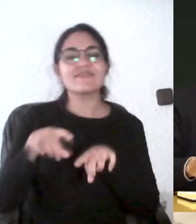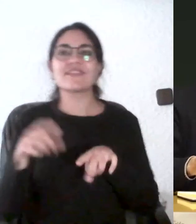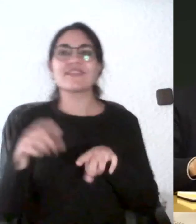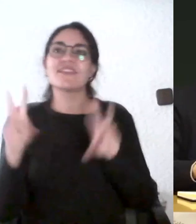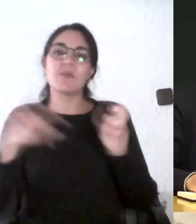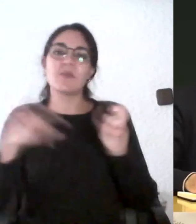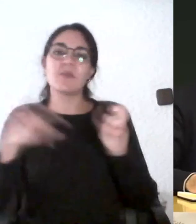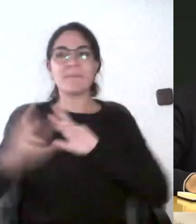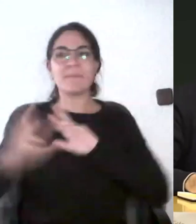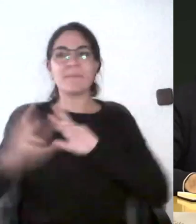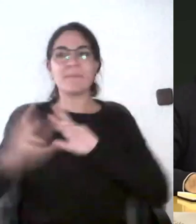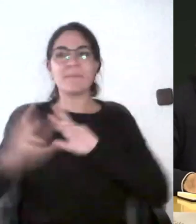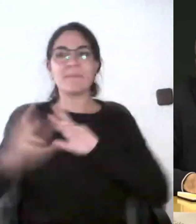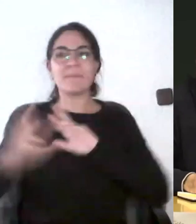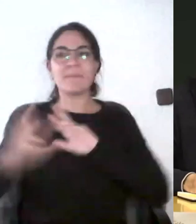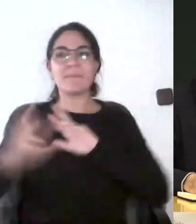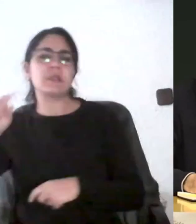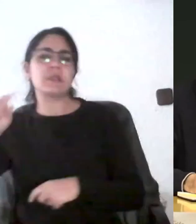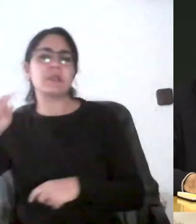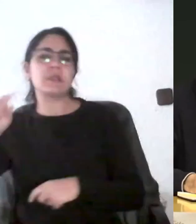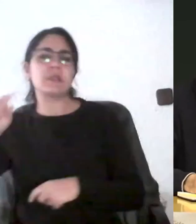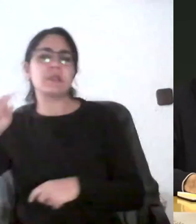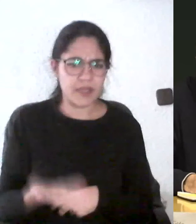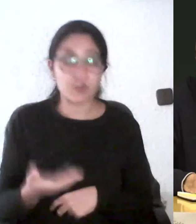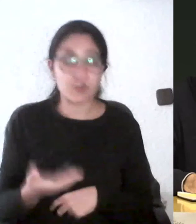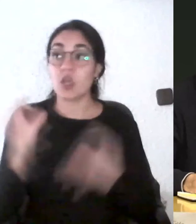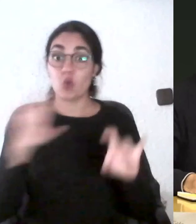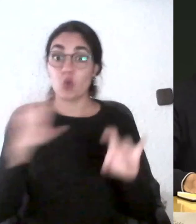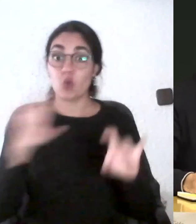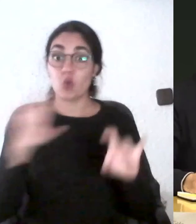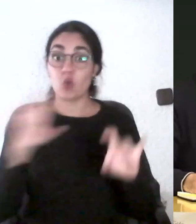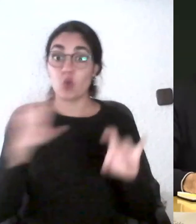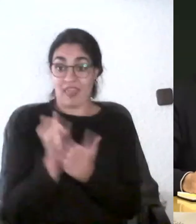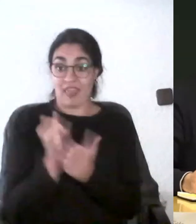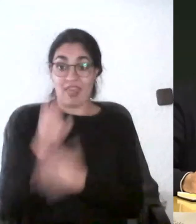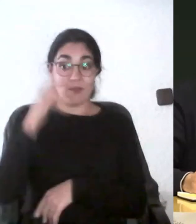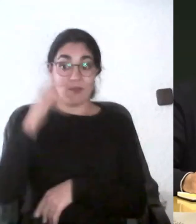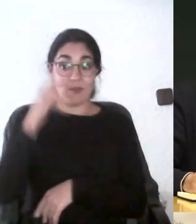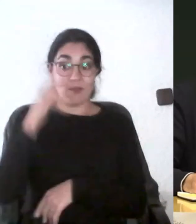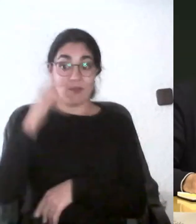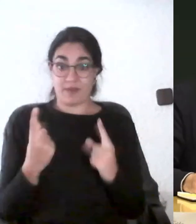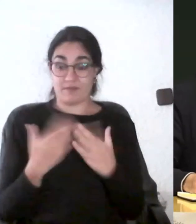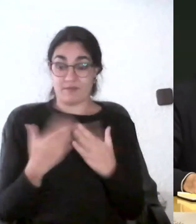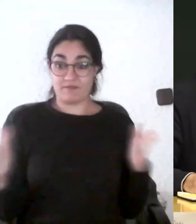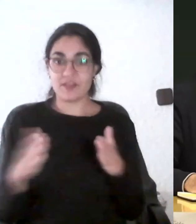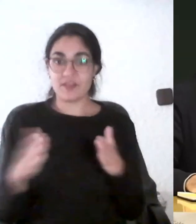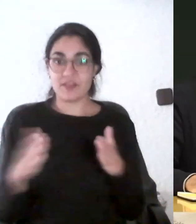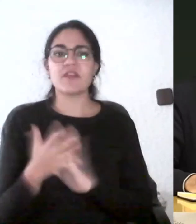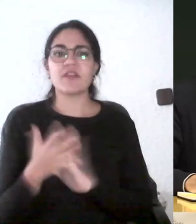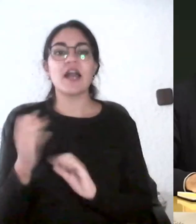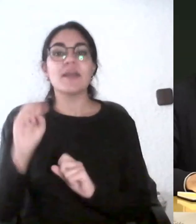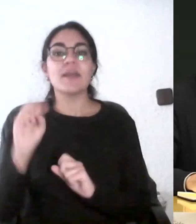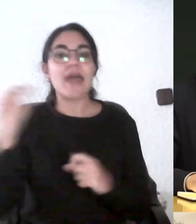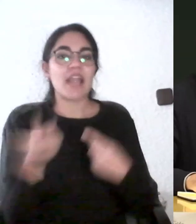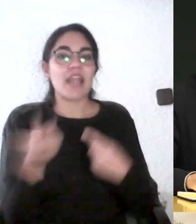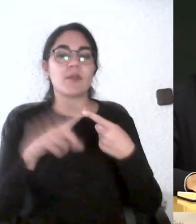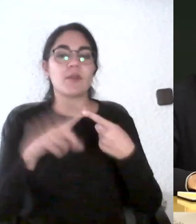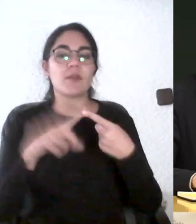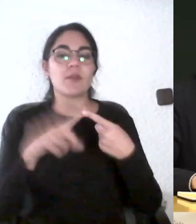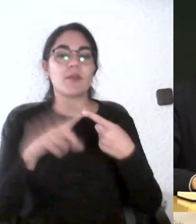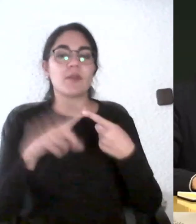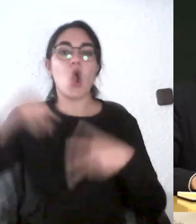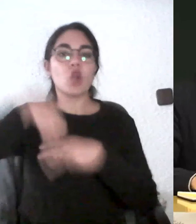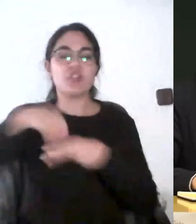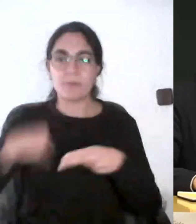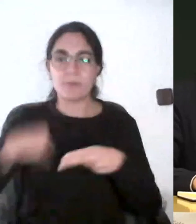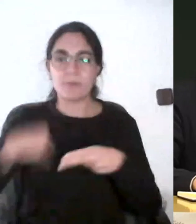profesor pues en un experimento donde todo eso se mantiene constante pero cambiar al alumno cabe deducir que esa